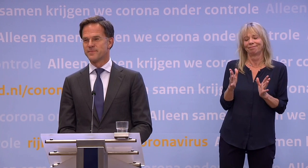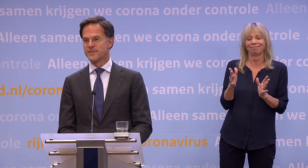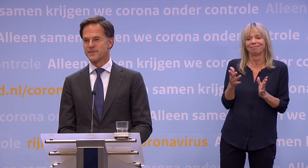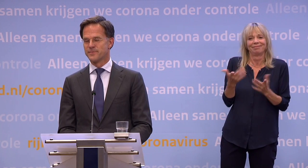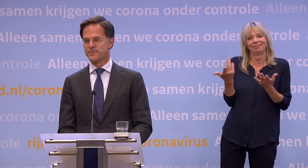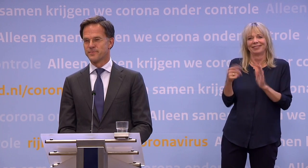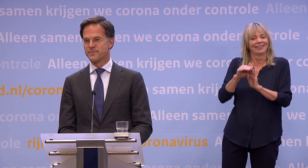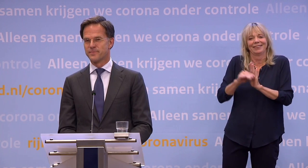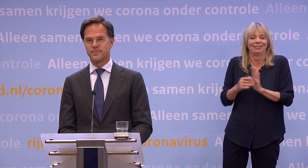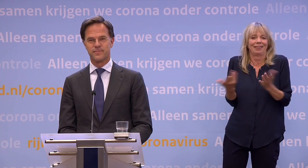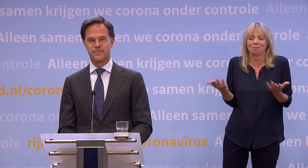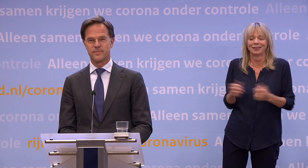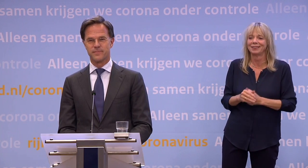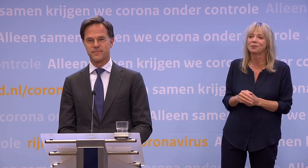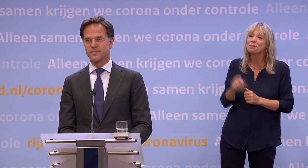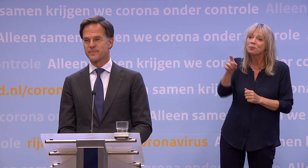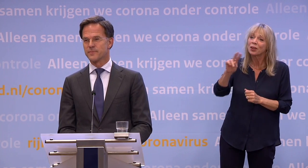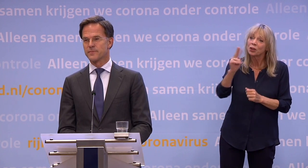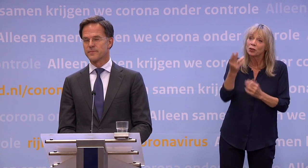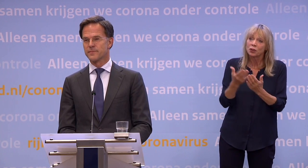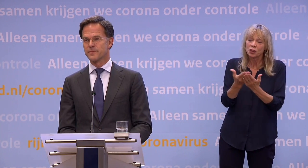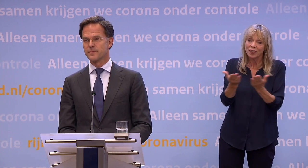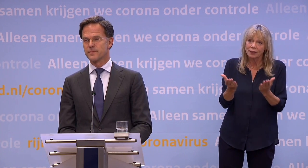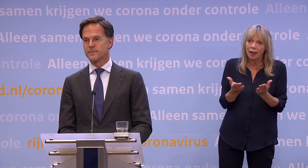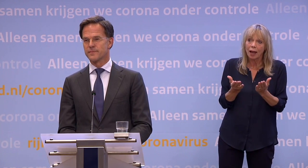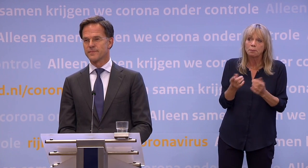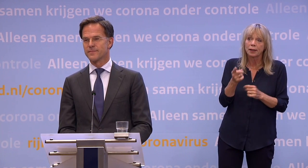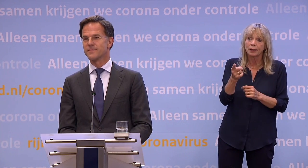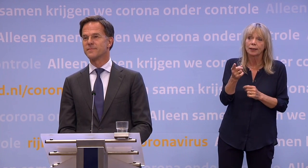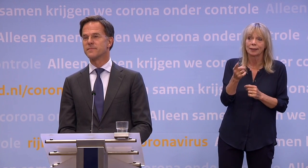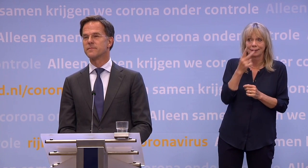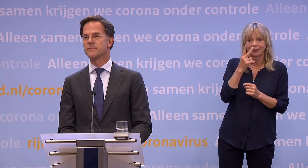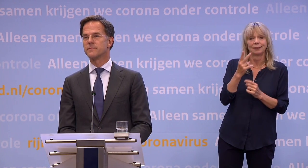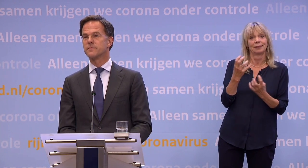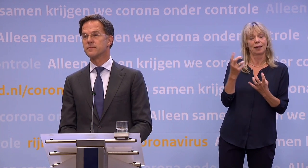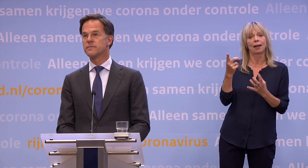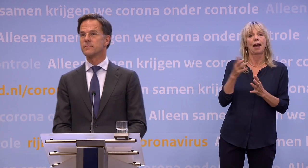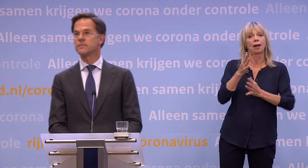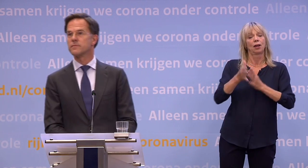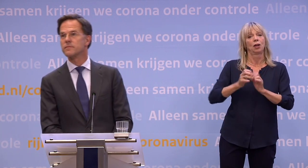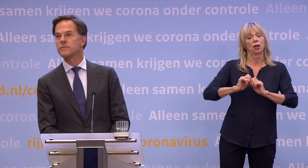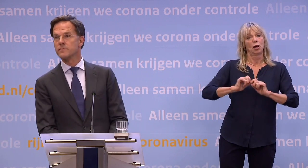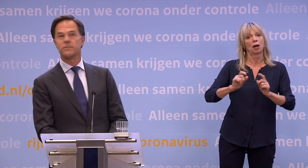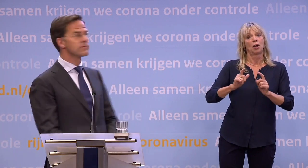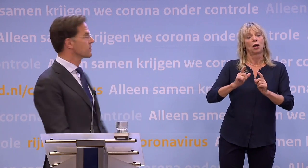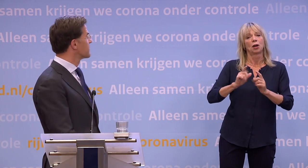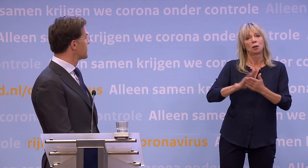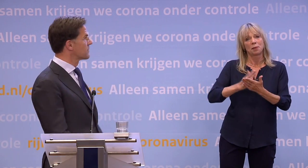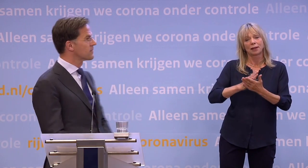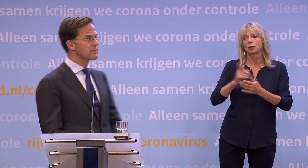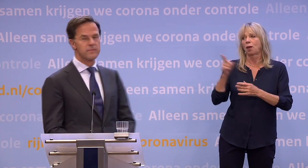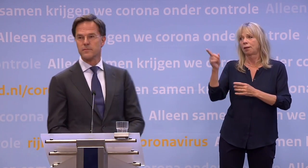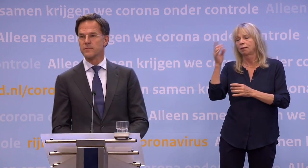duidelijk. En ik vroeg me ook af, de Tweede Kamer ziet graag dat gebarentolken... ...zoals Irma en haar collega terugkeren.